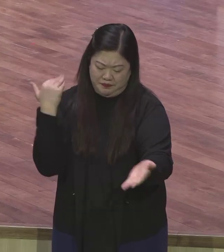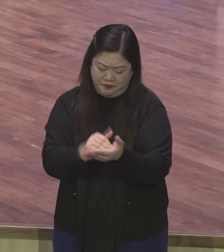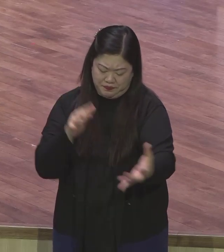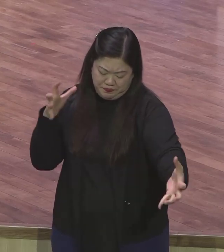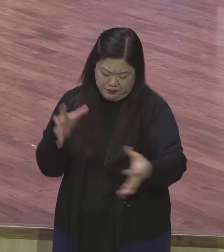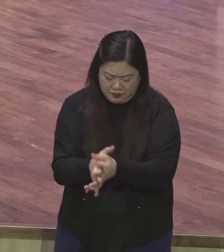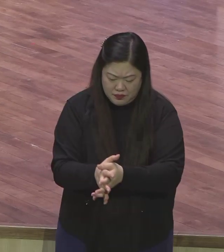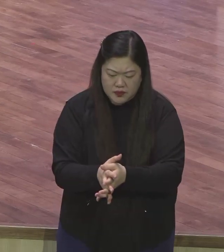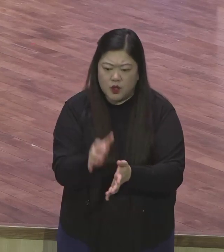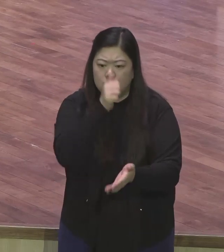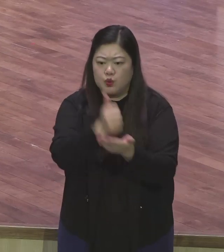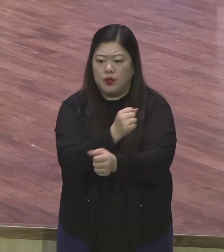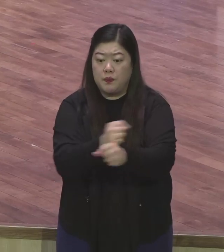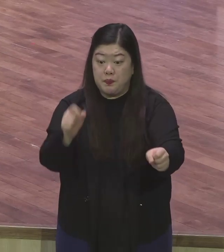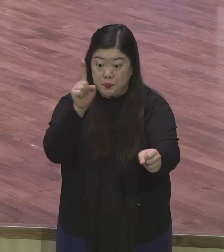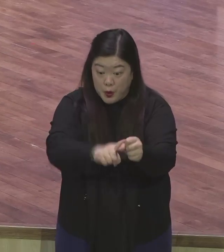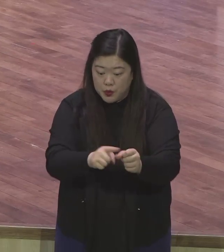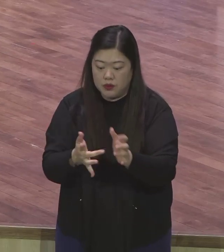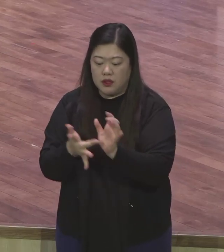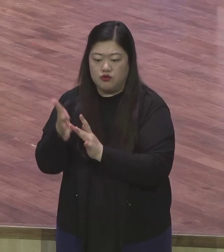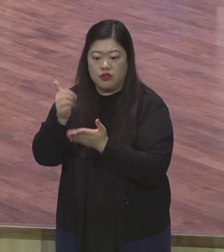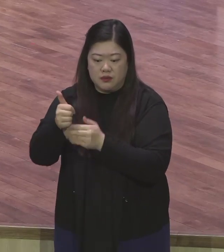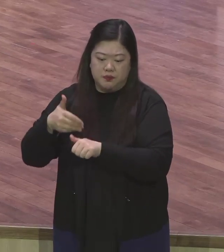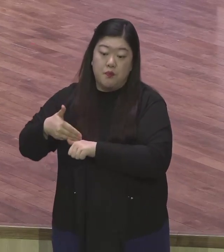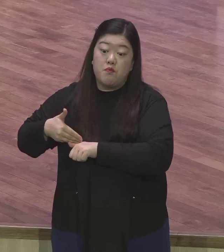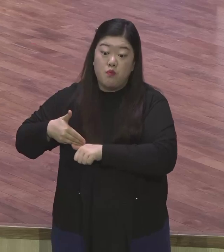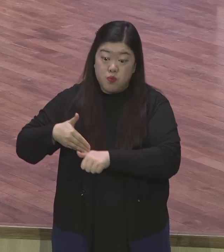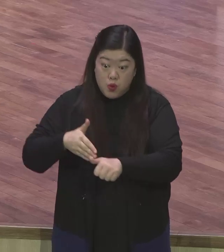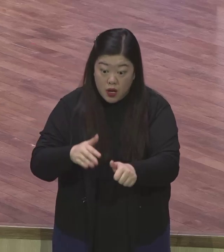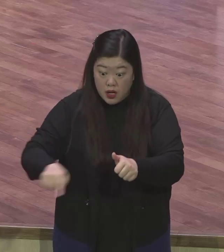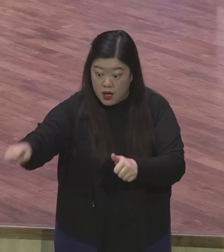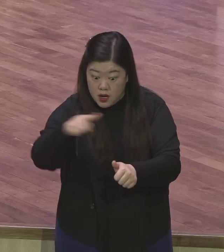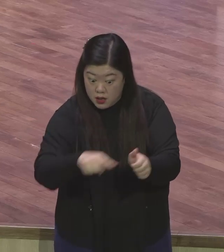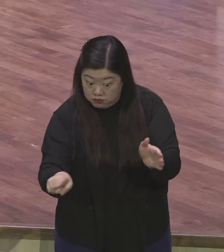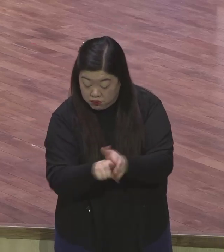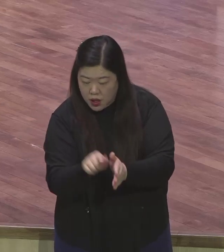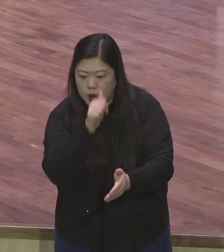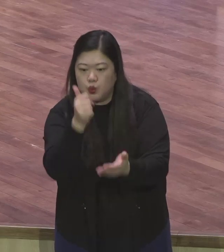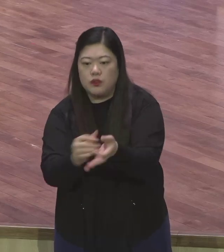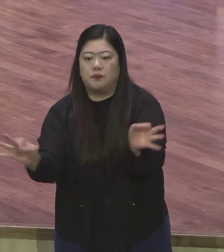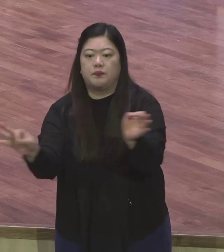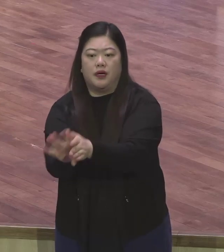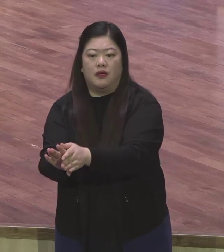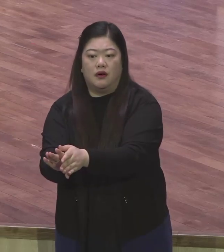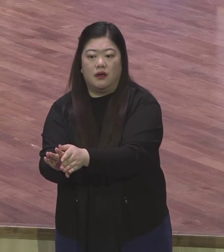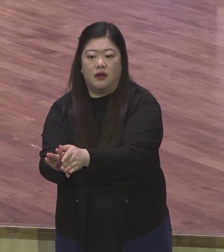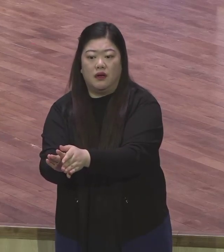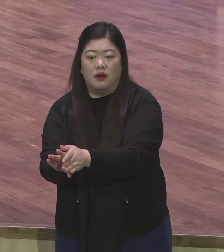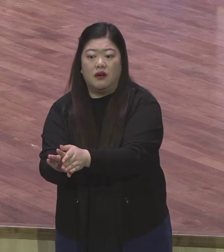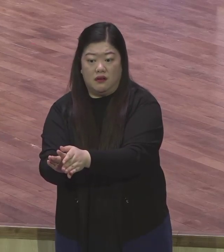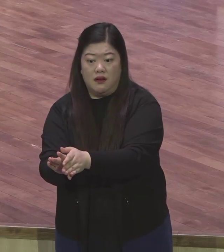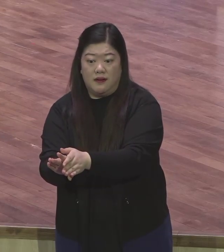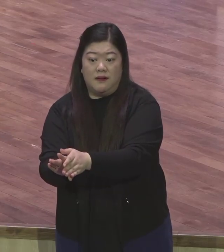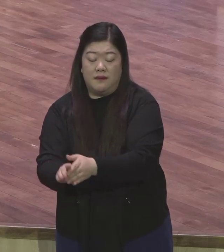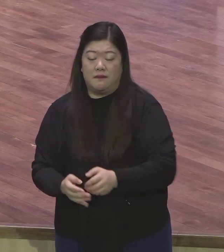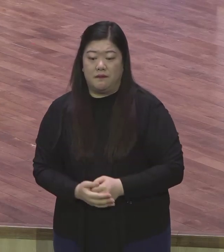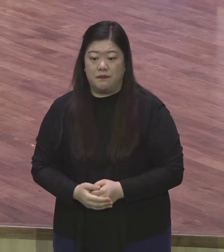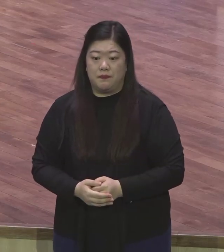길로 인도하기 위해서 예수님이 대속하신 줄 믿으시기 바랍니다 대신 대신 깎아주었어요 마가보모 10장